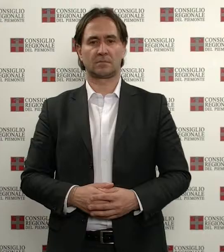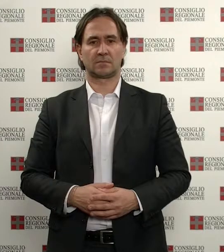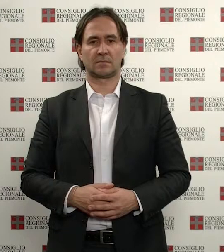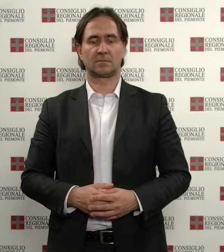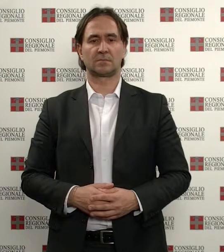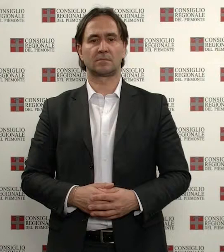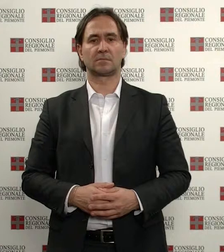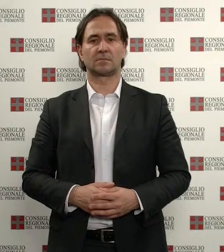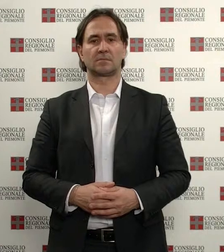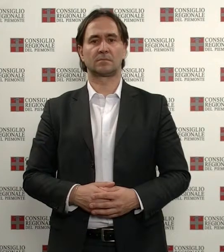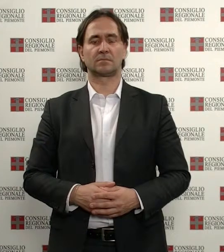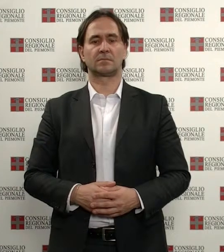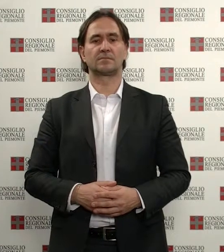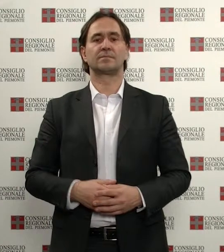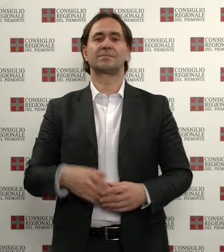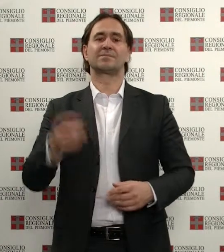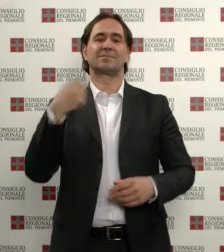La seduta del 17 febbraio,